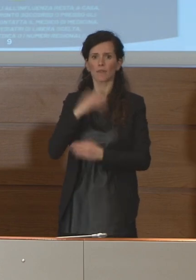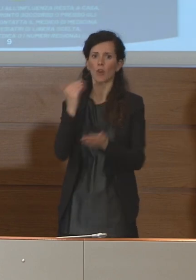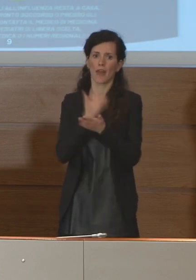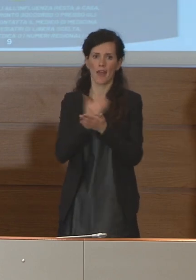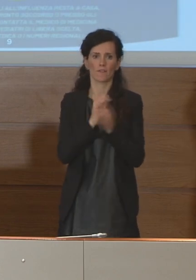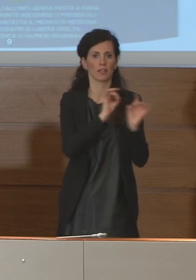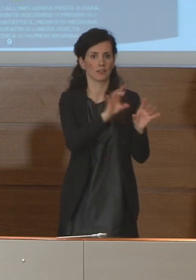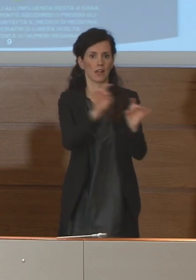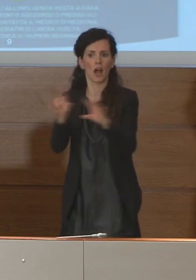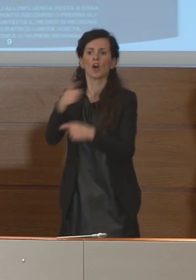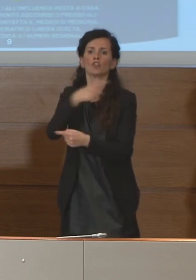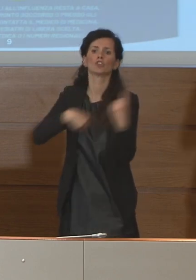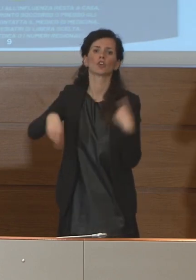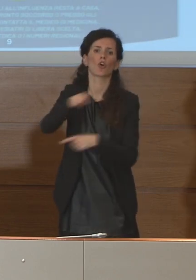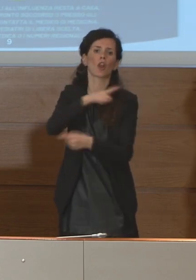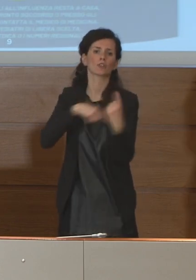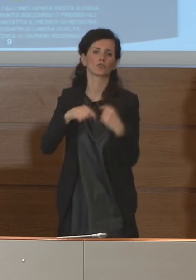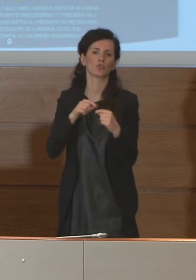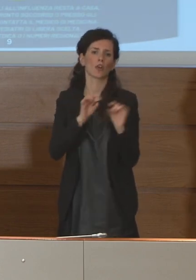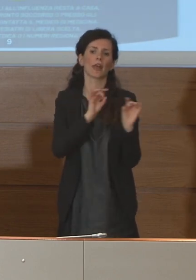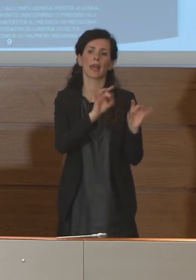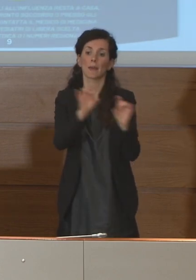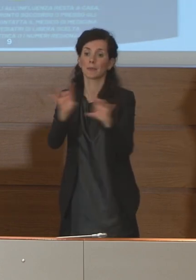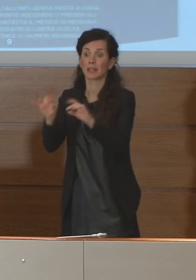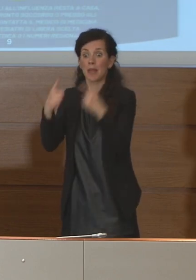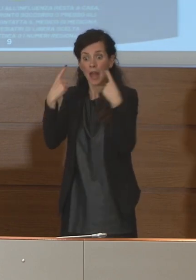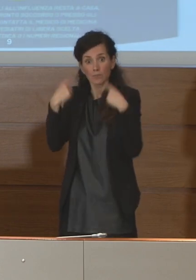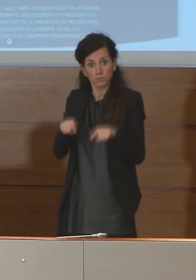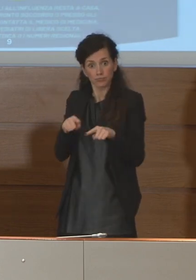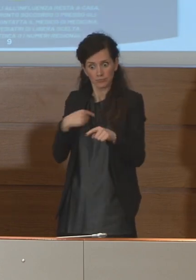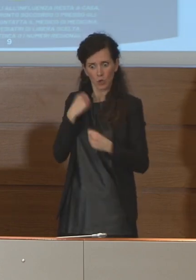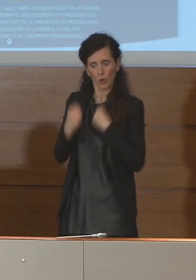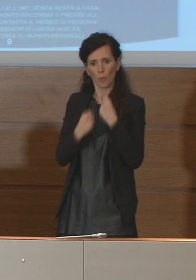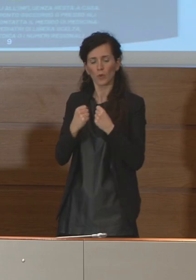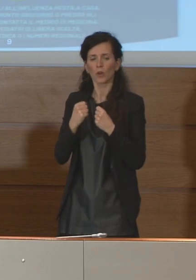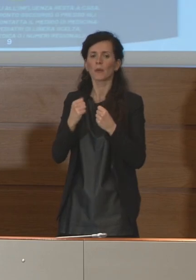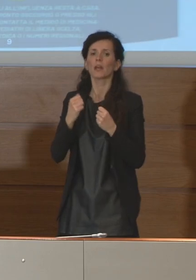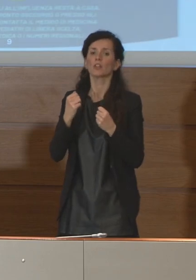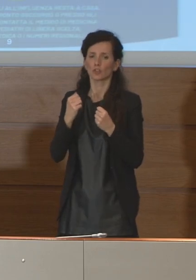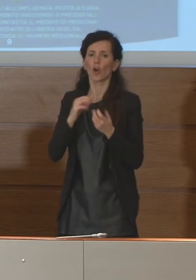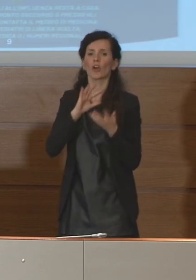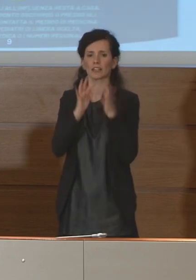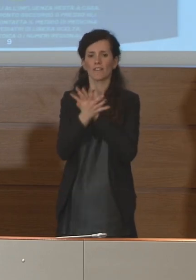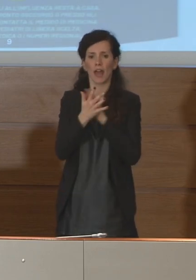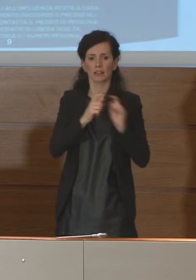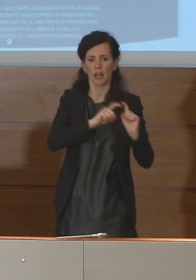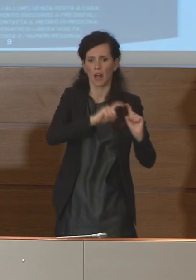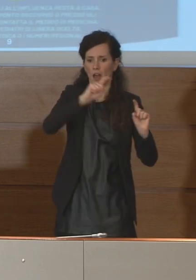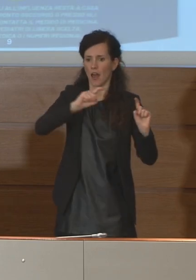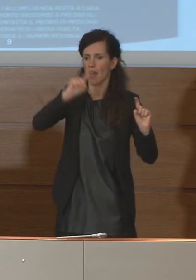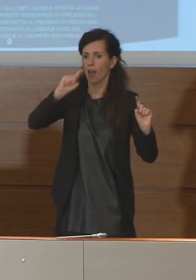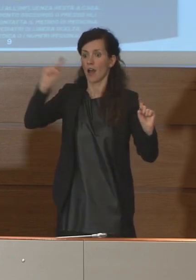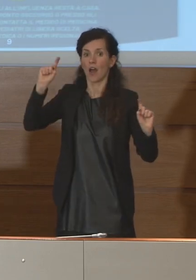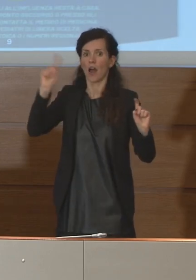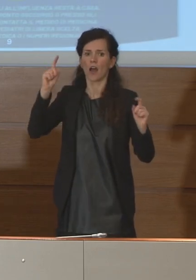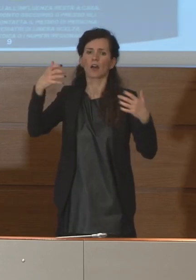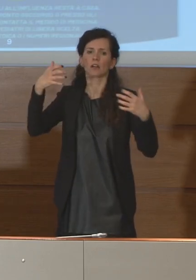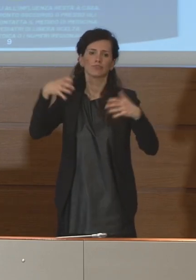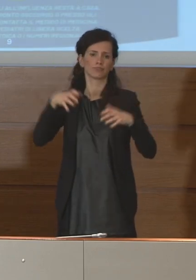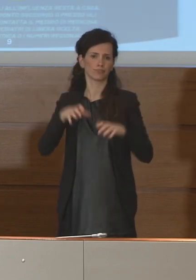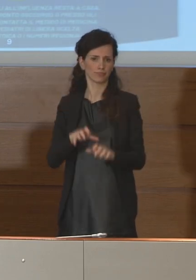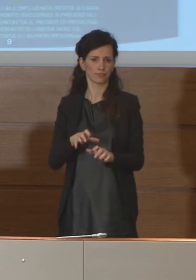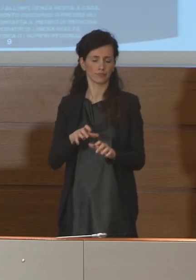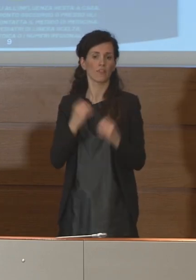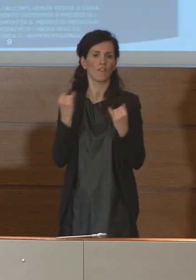questo ci può aiutare a rallentare questa curva come lei diceva però è evidente che anche questo tipo di messaggi